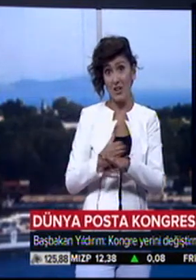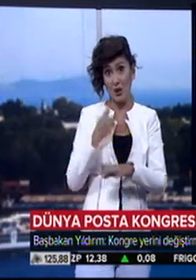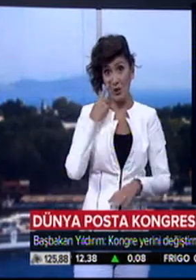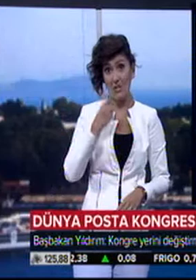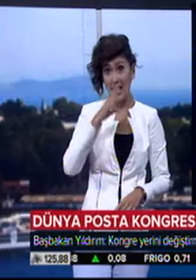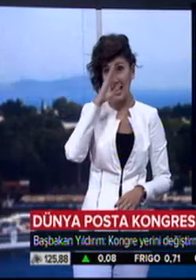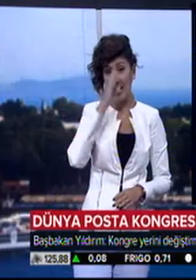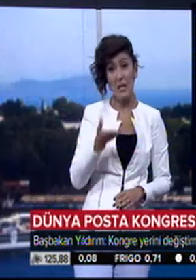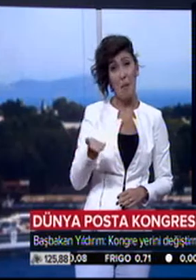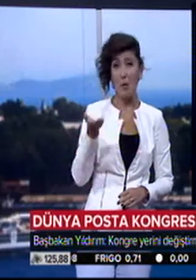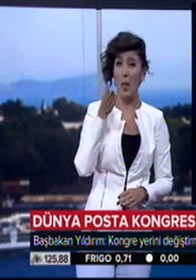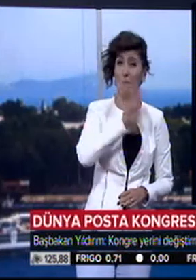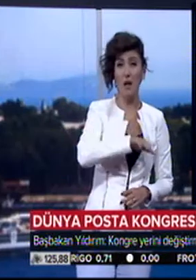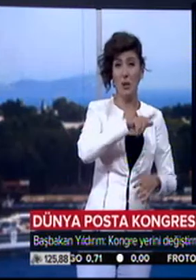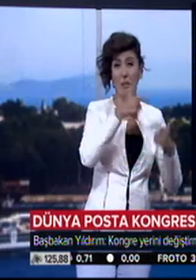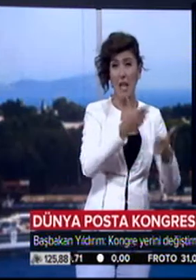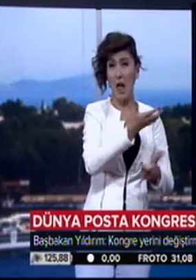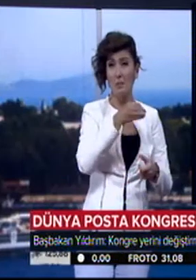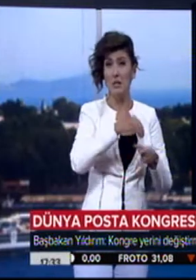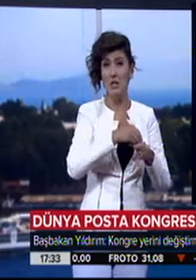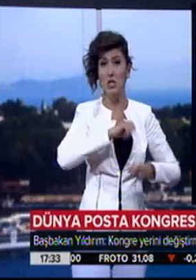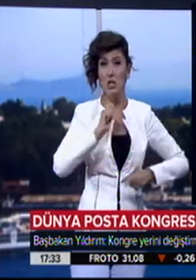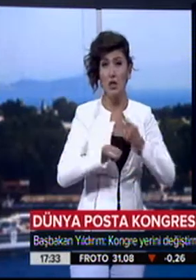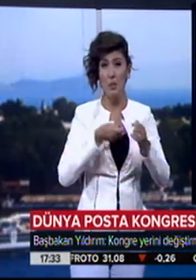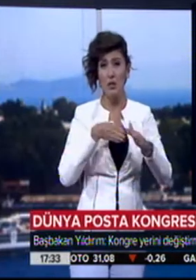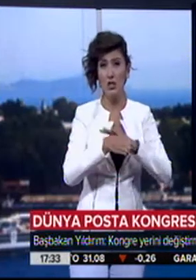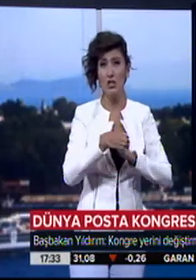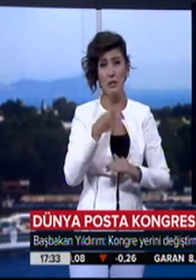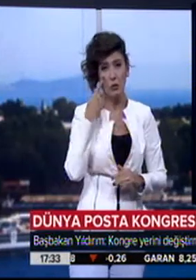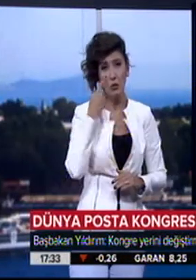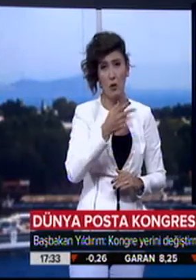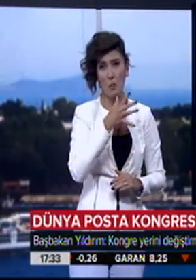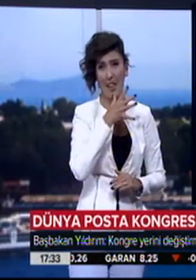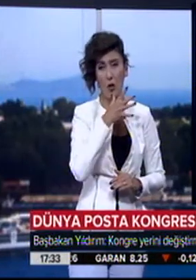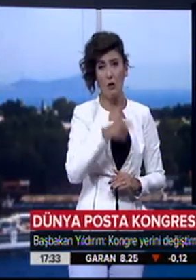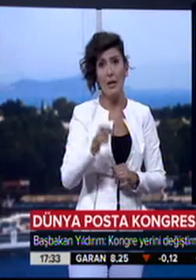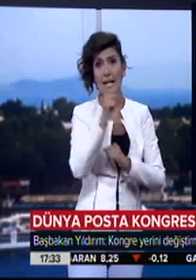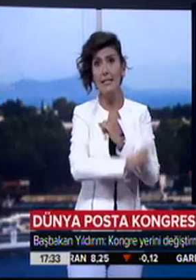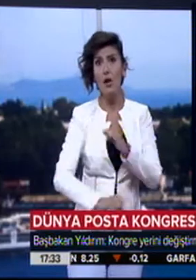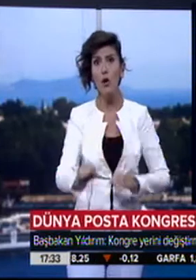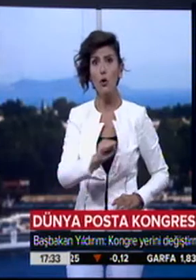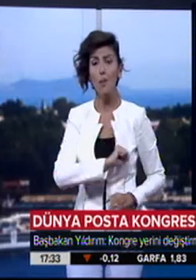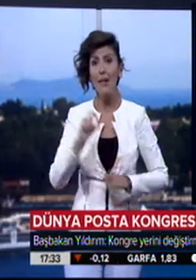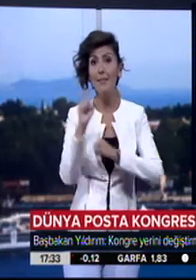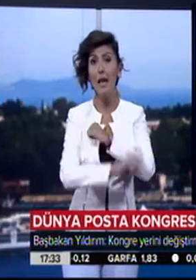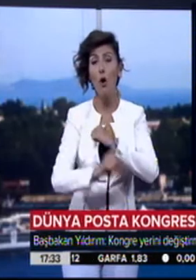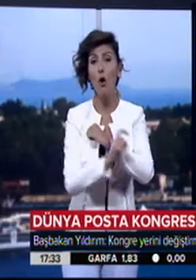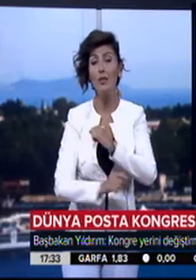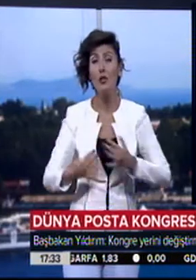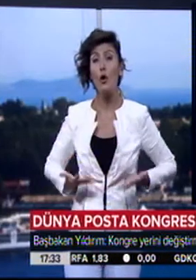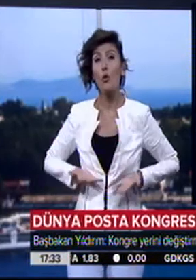gösterilerek İstanbul'dan başka bir yere alınması için çaba içine girdiklerini biliyoruz. Terörden korkmakla terörden